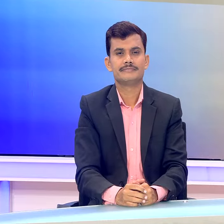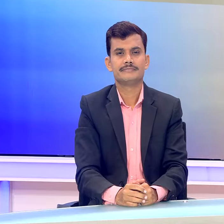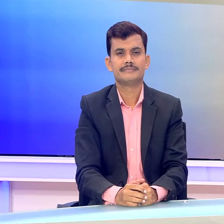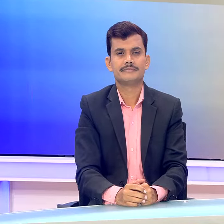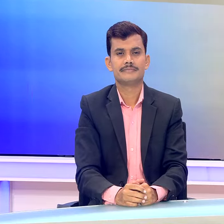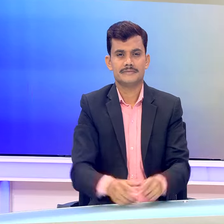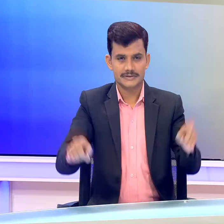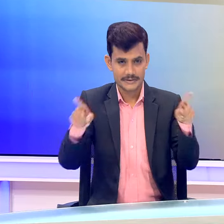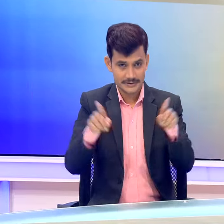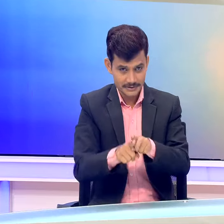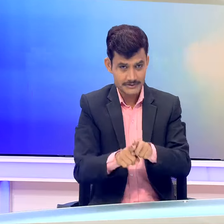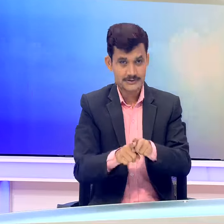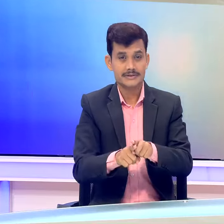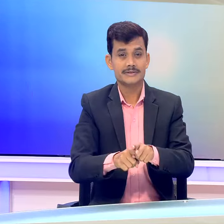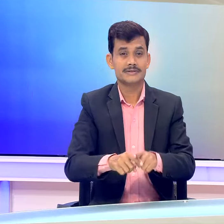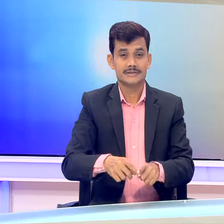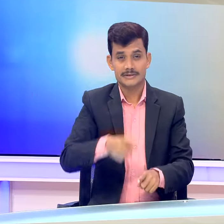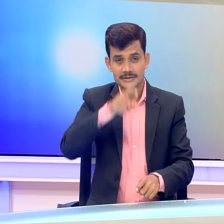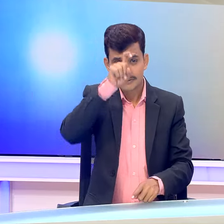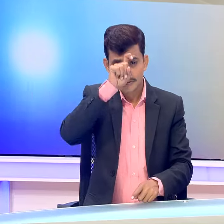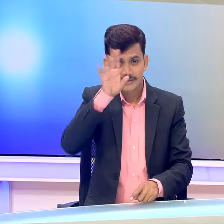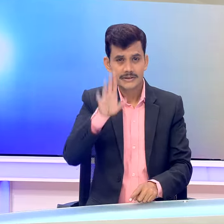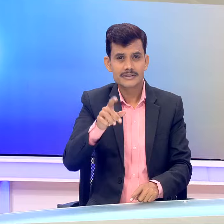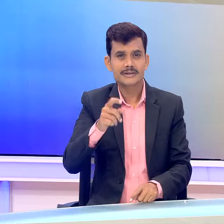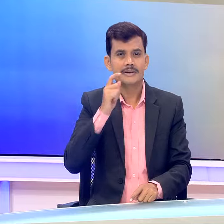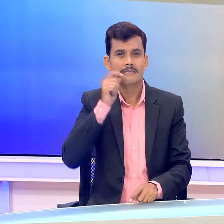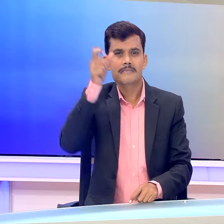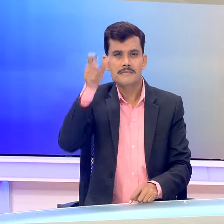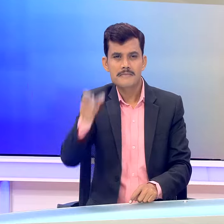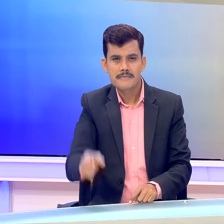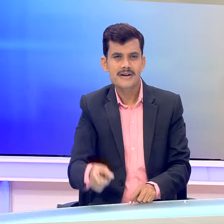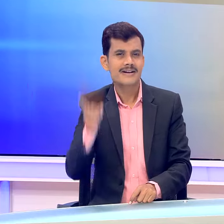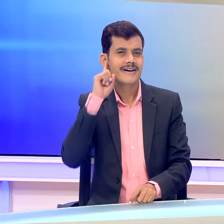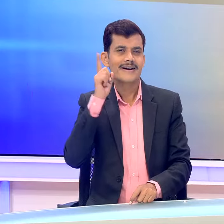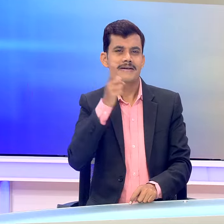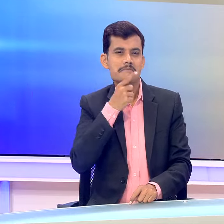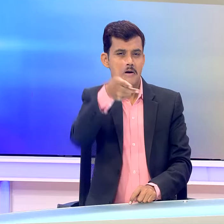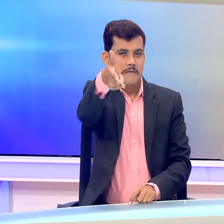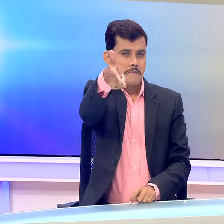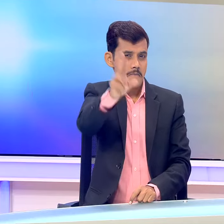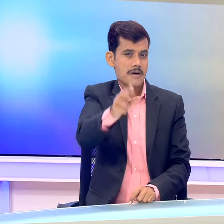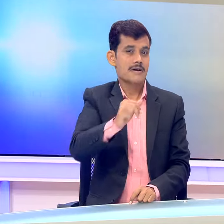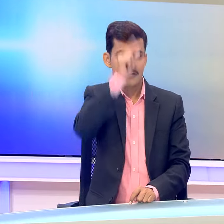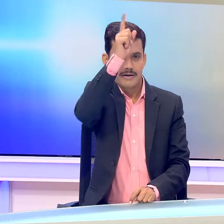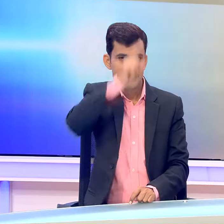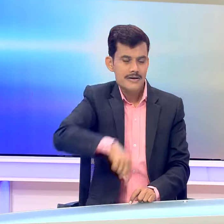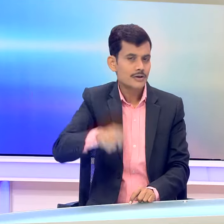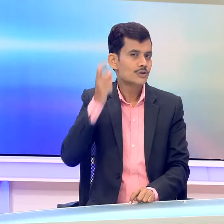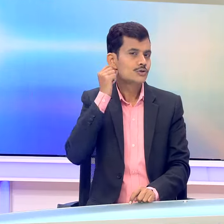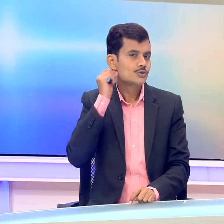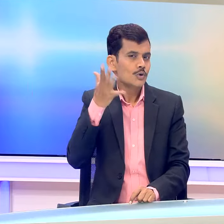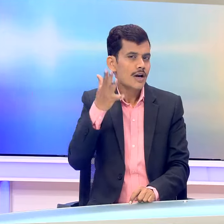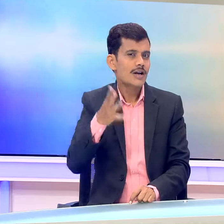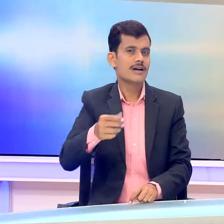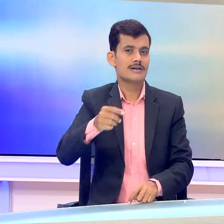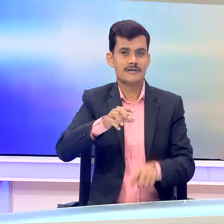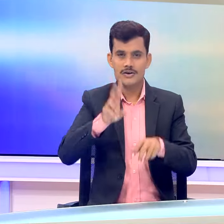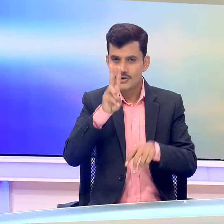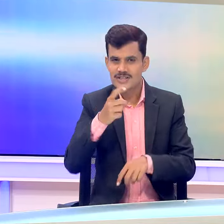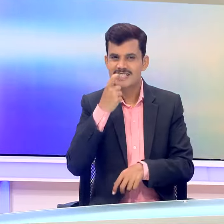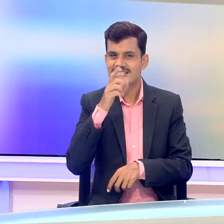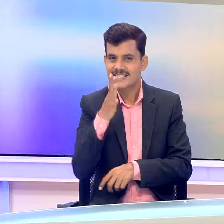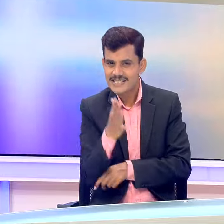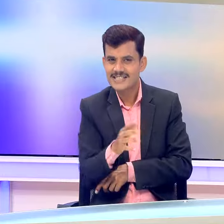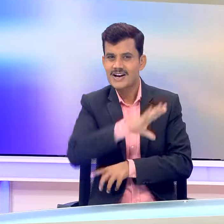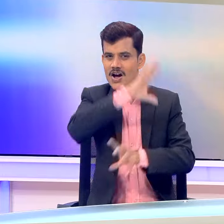इधर जर्मनी के हनुवर में बधेर शोटिंग चैंपियनशिप में भारत ने एक स्वर्ण दो रजद और एक कांसी